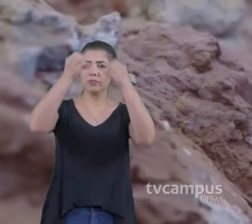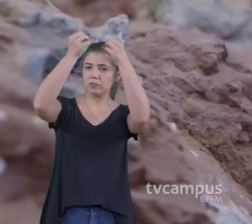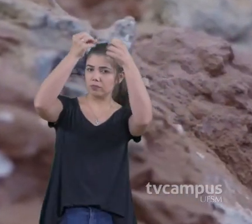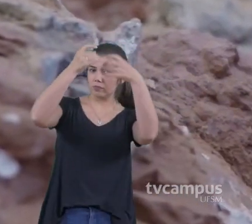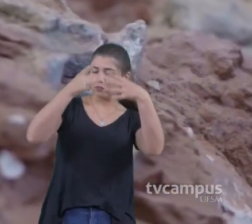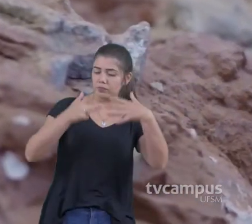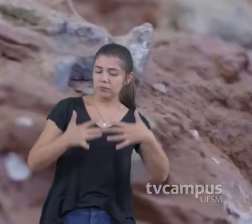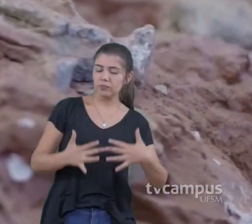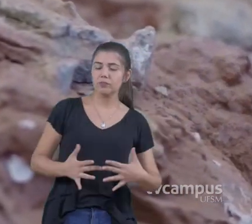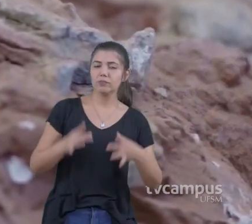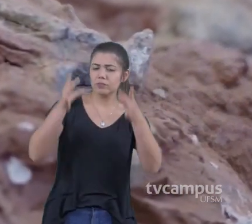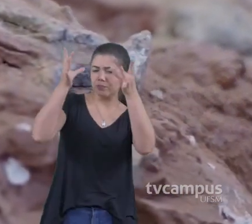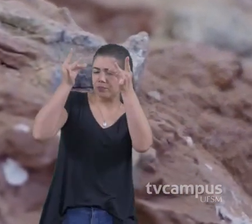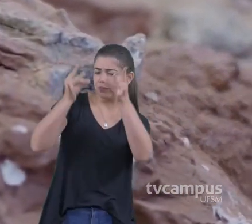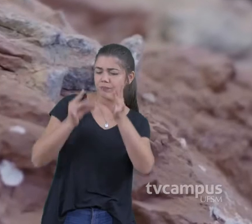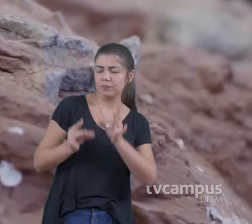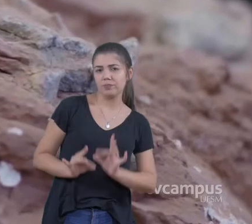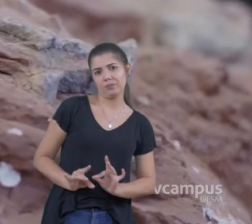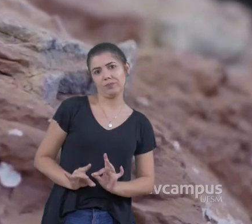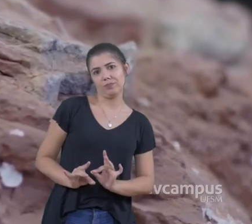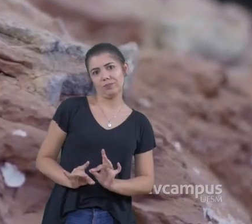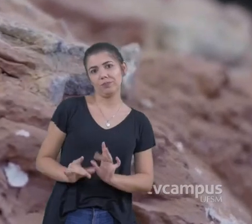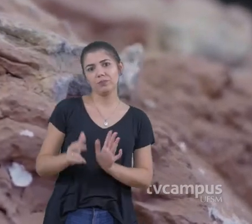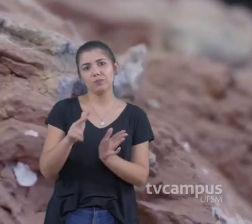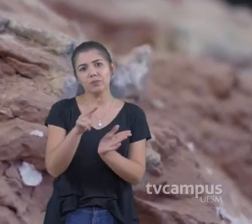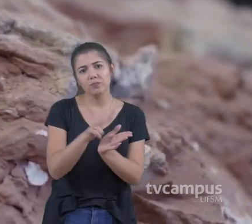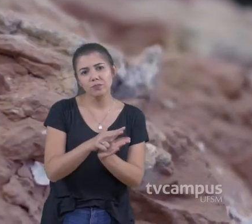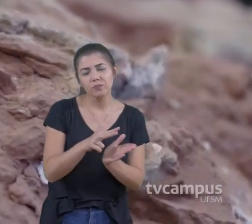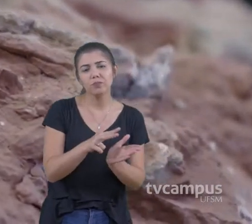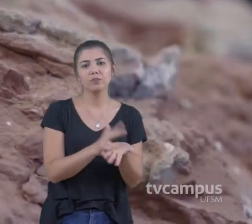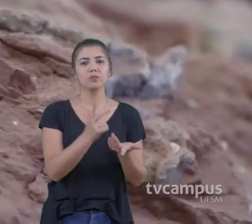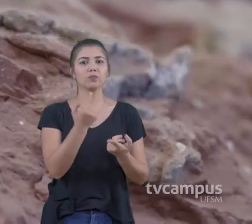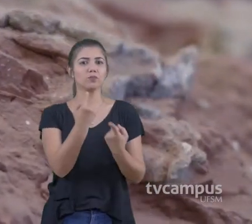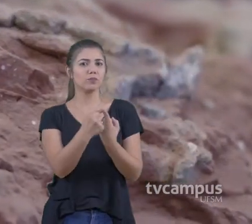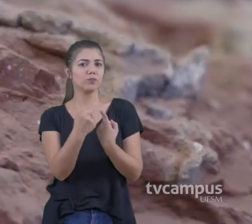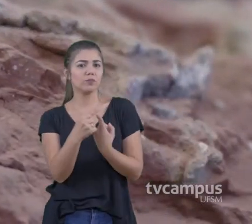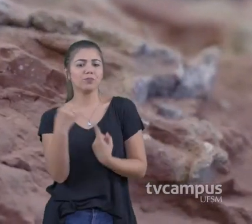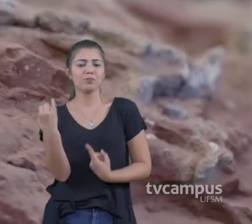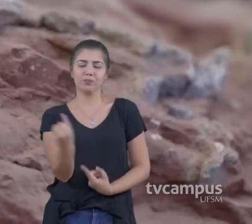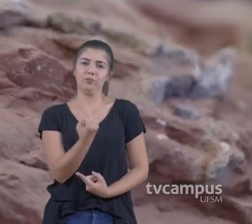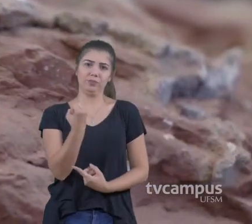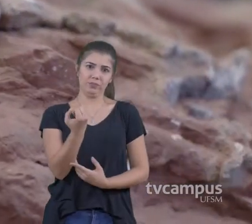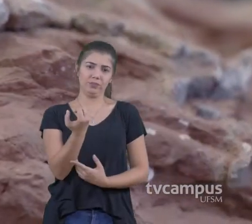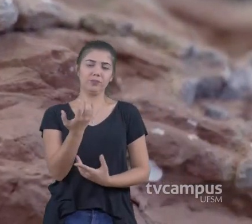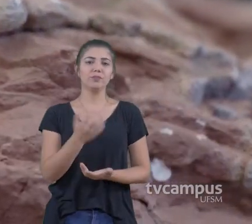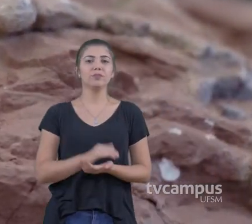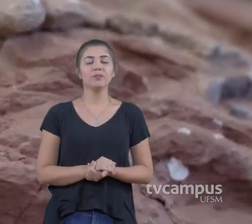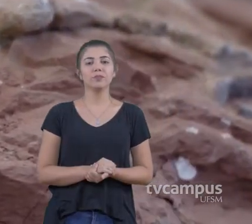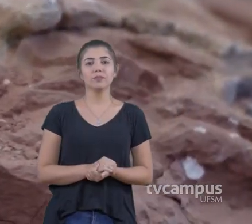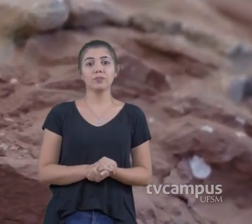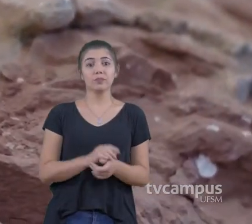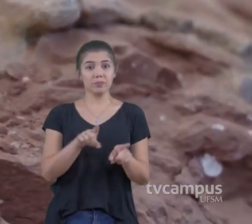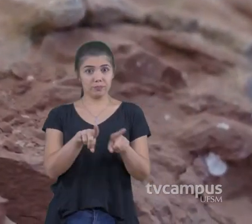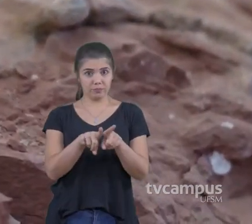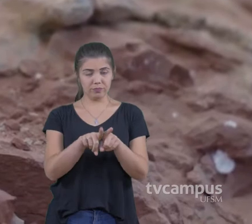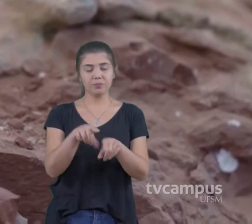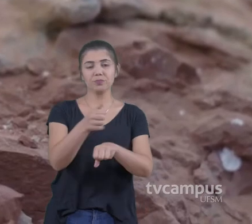exposição, dos laboratórios De todo o centro Mostrando quais são os fósseis Por que eles são importantes E o fato de ser os